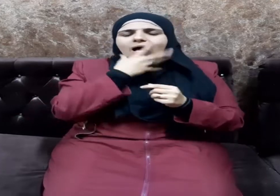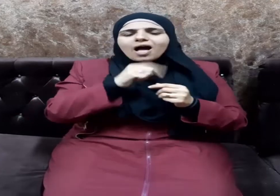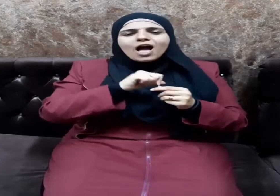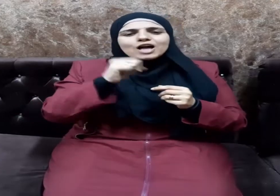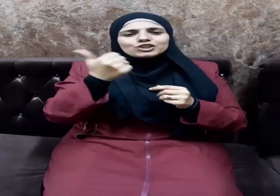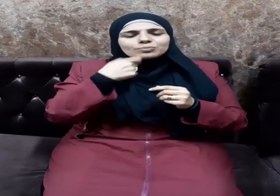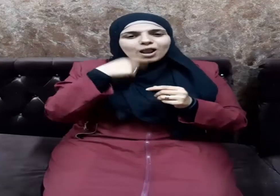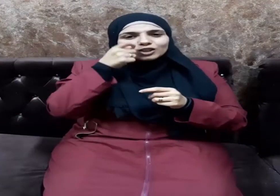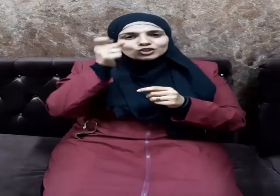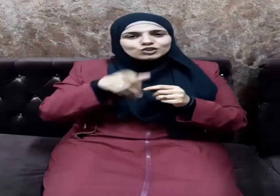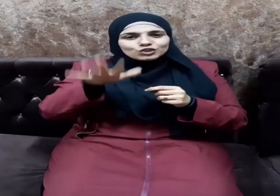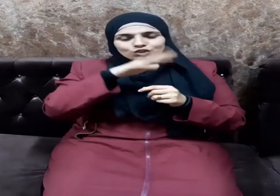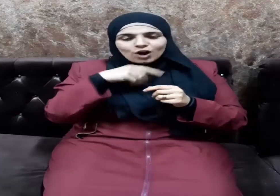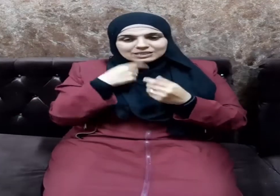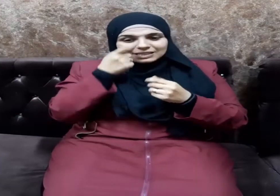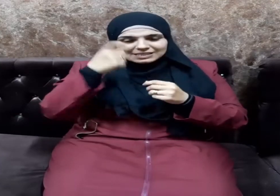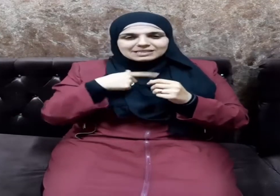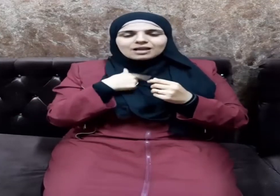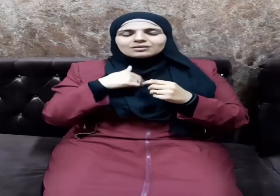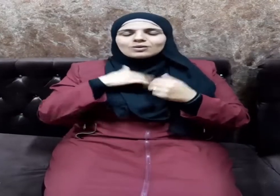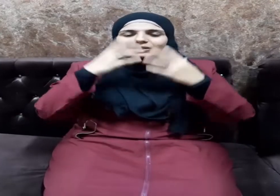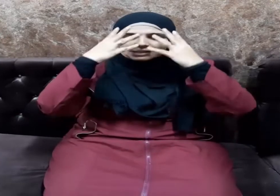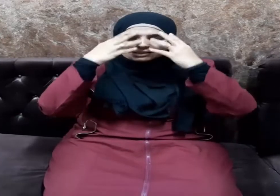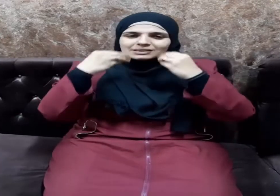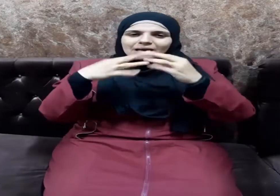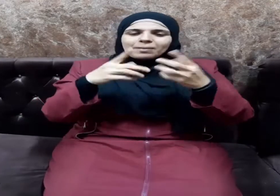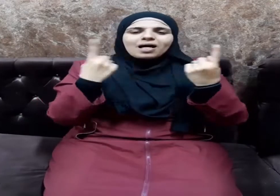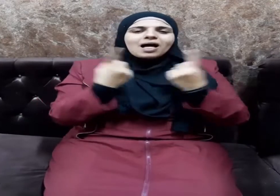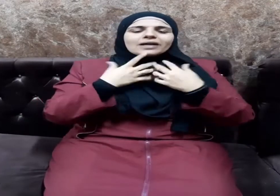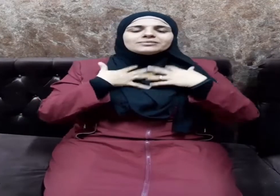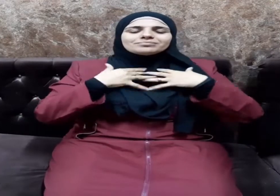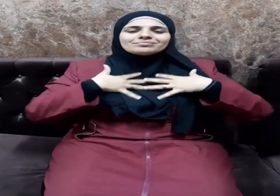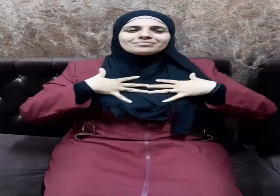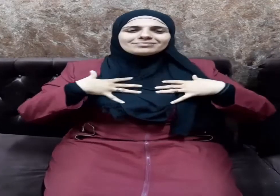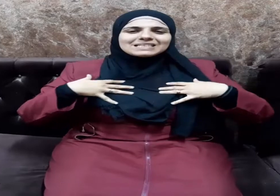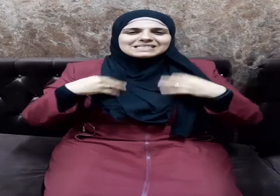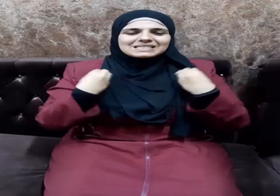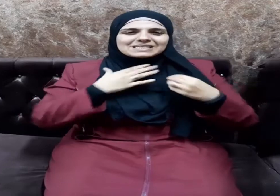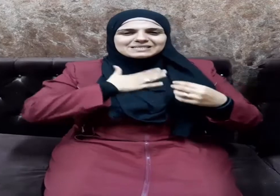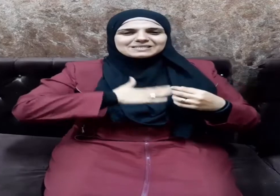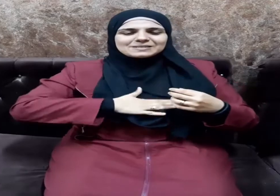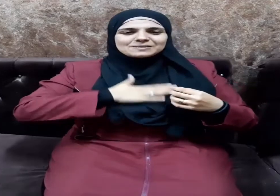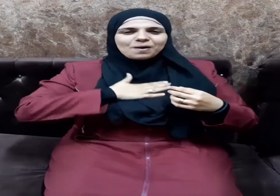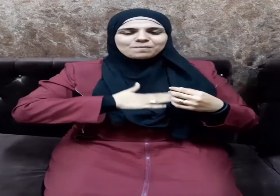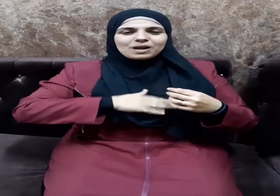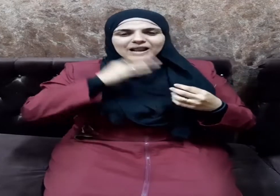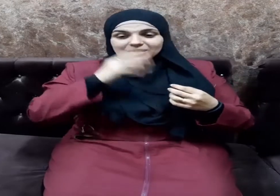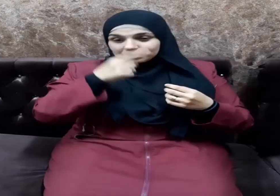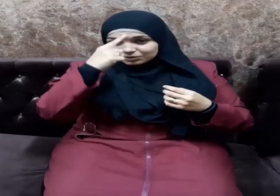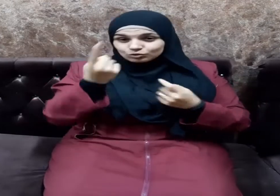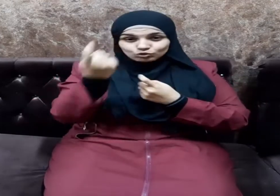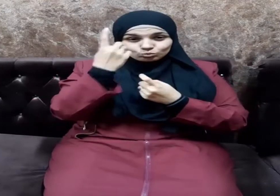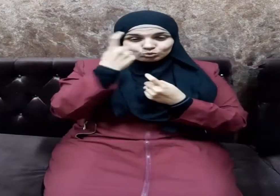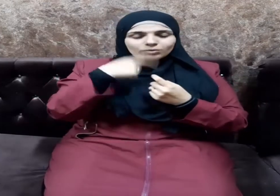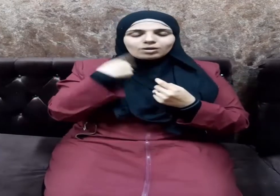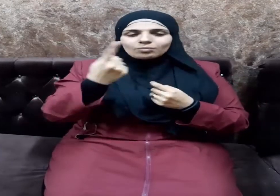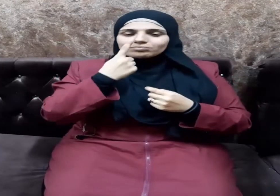أن يقابل الإنسان ذلك كله بحلم وسماحة فيكون رده بلين وأدب